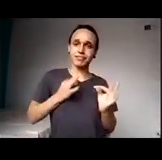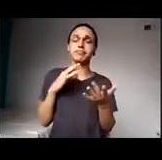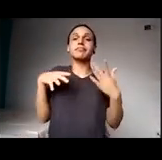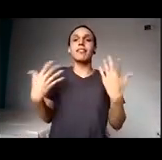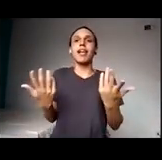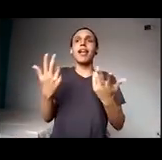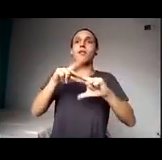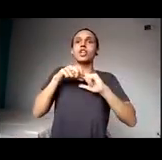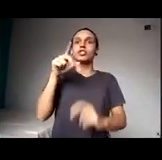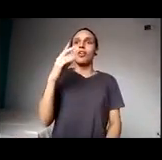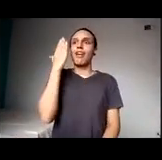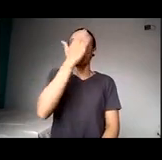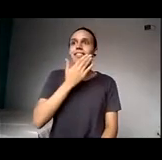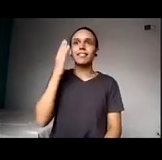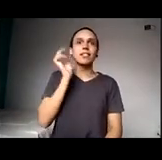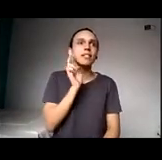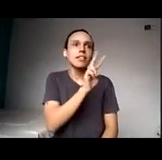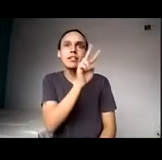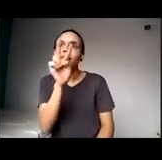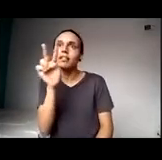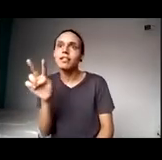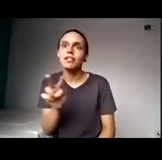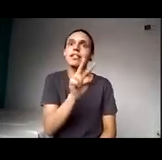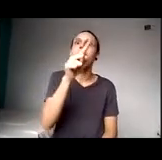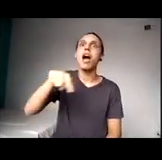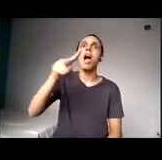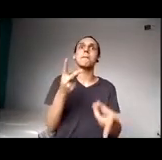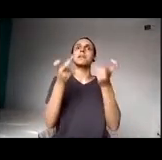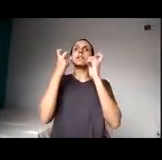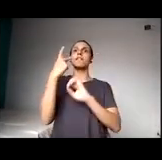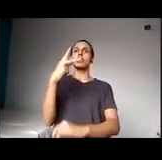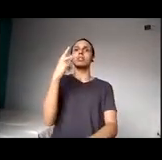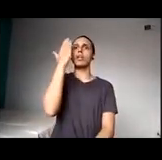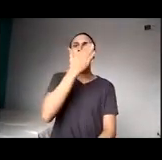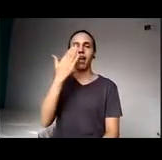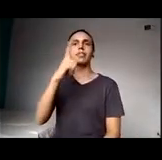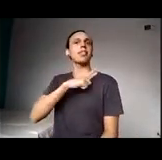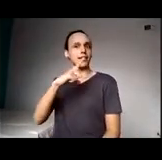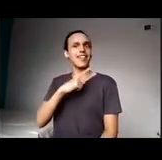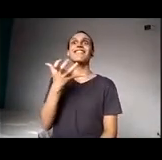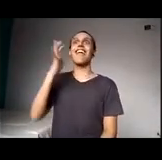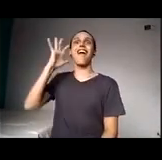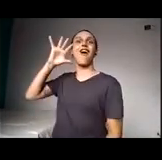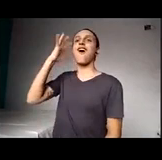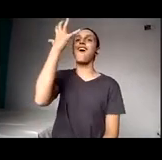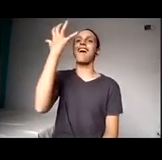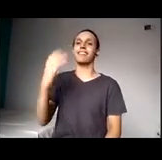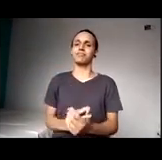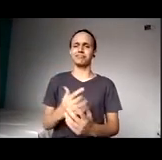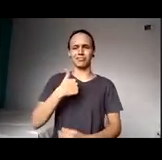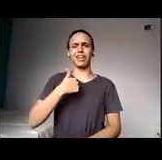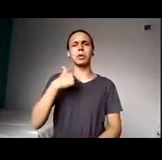que estou dizendo, o semblante de quem tem tesão para resolver, que eu tenho certeza que até dezembro estarei